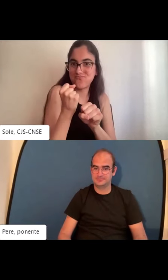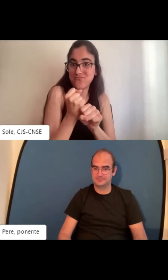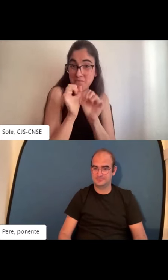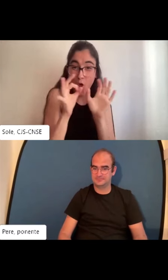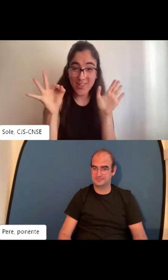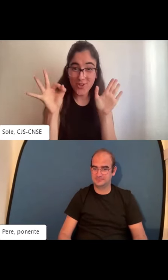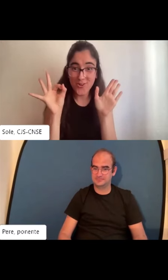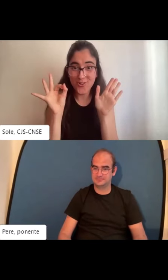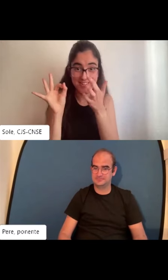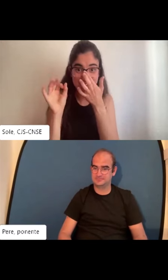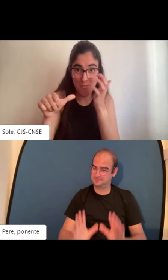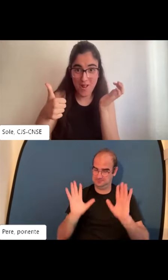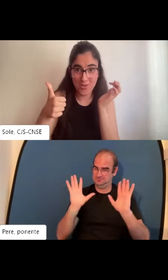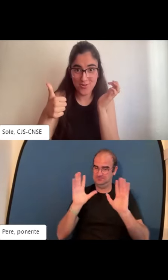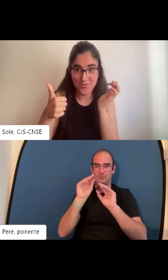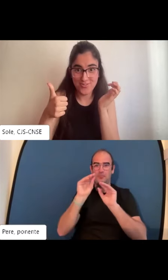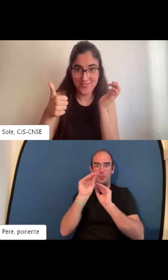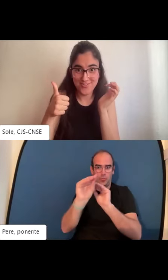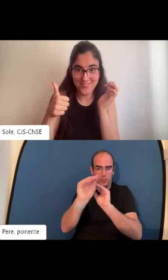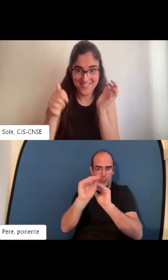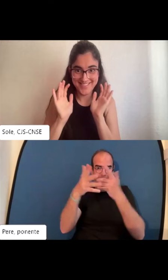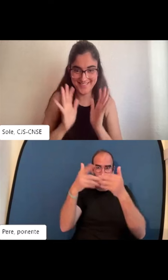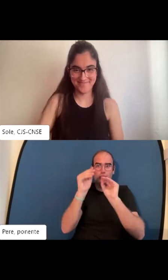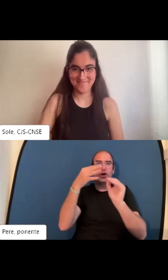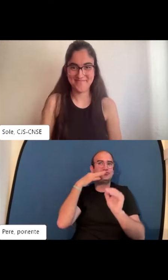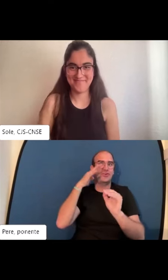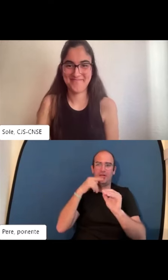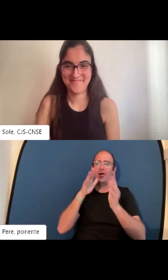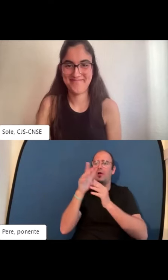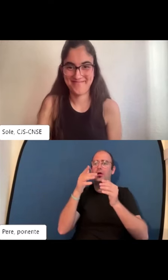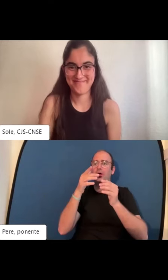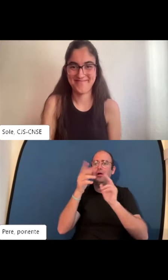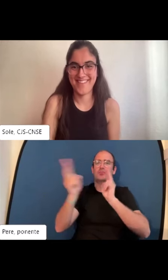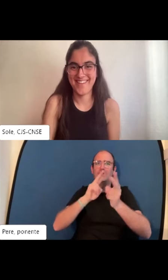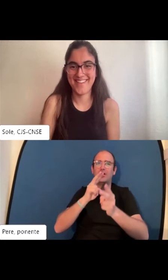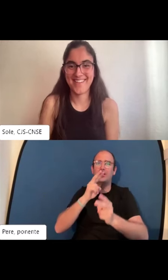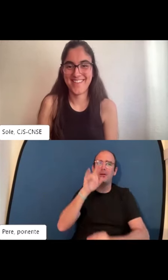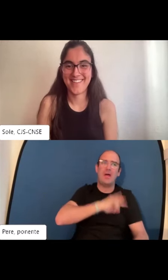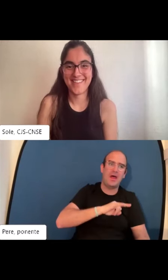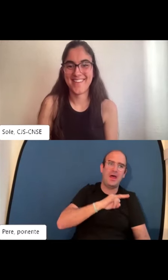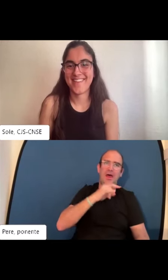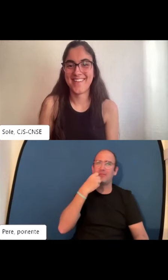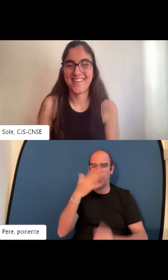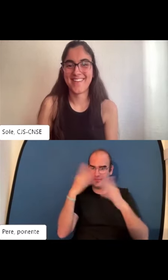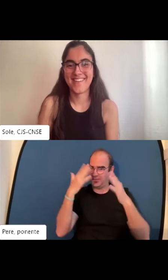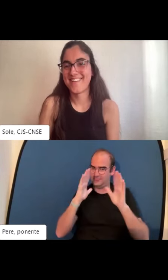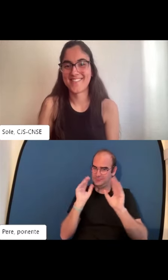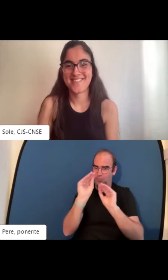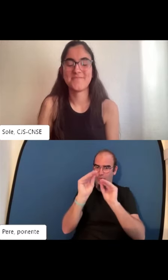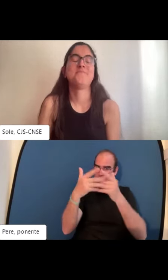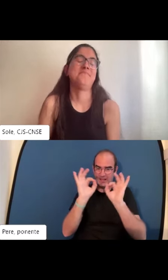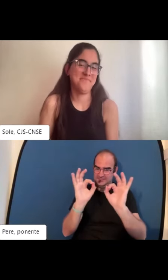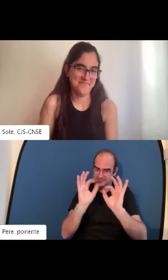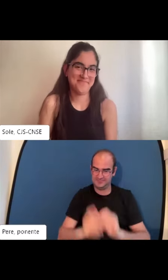Claro, una vez que yo ya he conseguido trabajo, ¿son las responsabilidades que tengo que hacer? Yo no te voy a decir si está bien